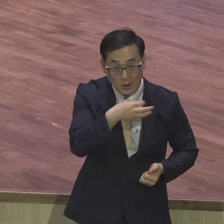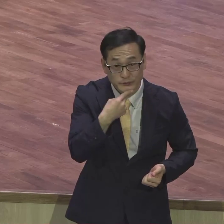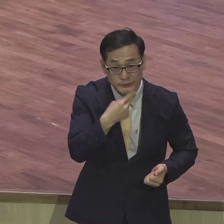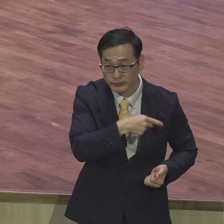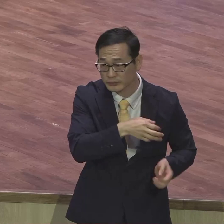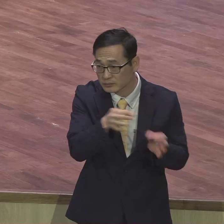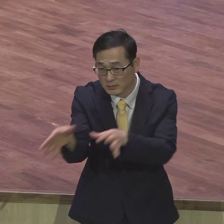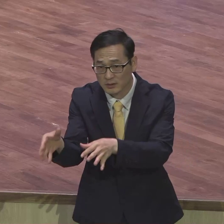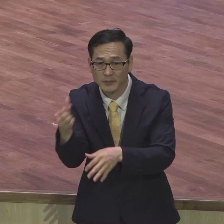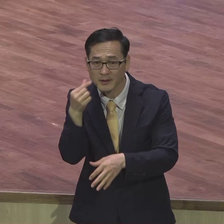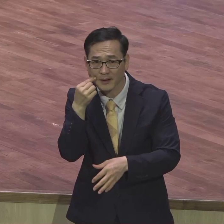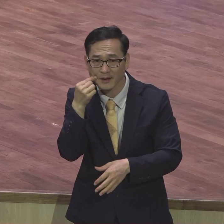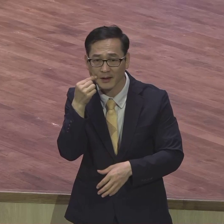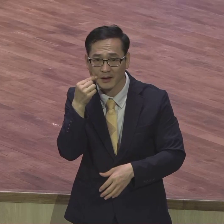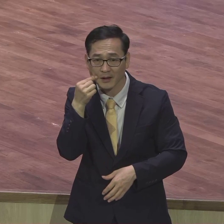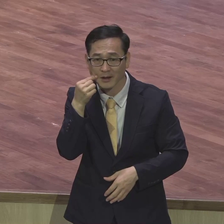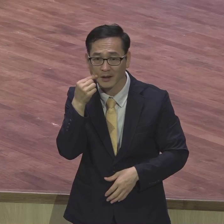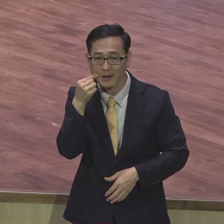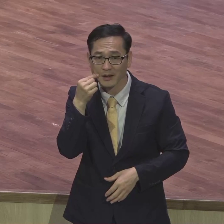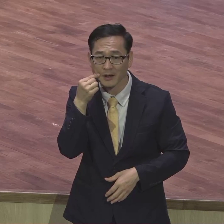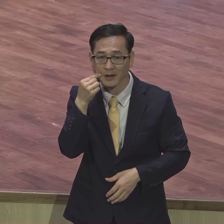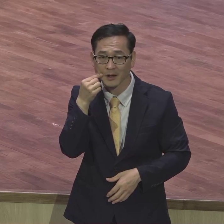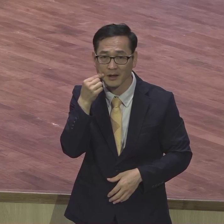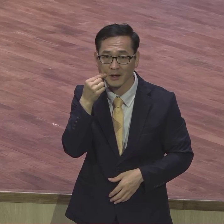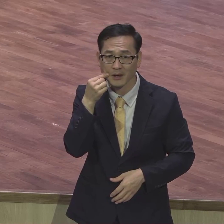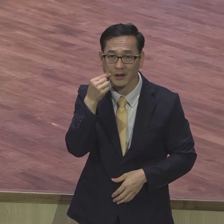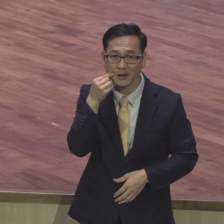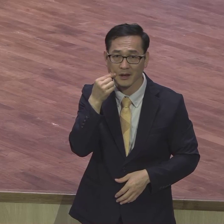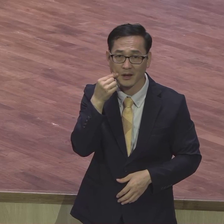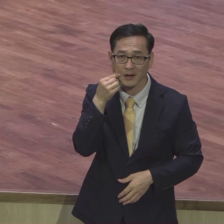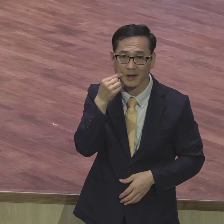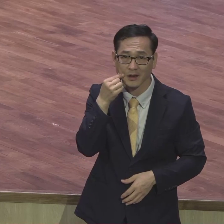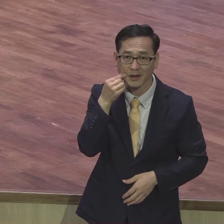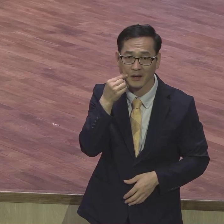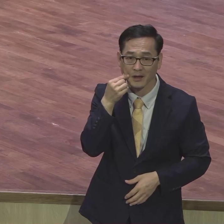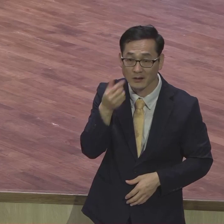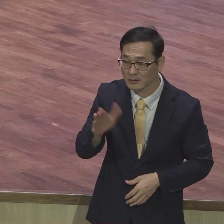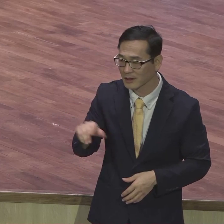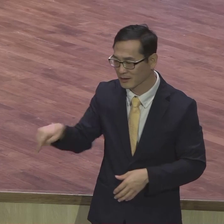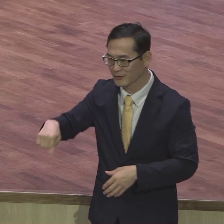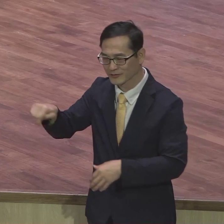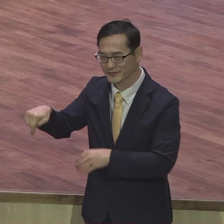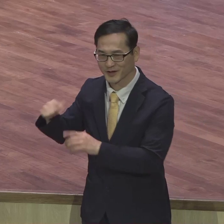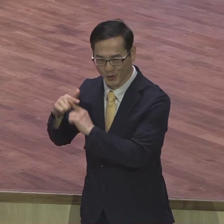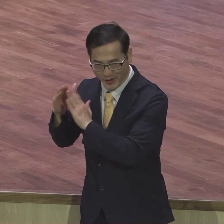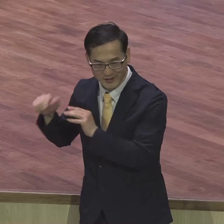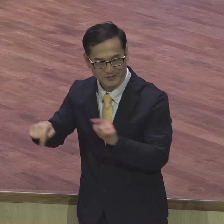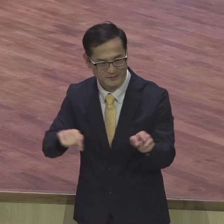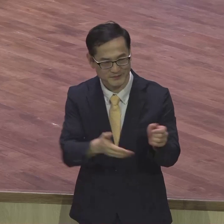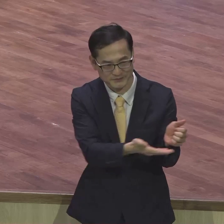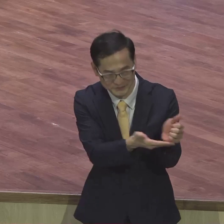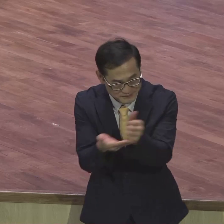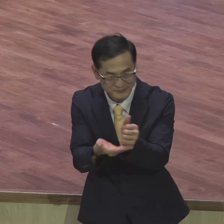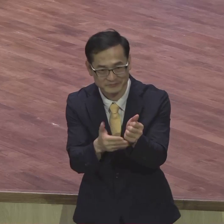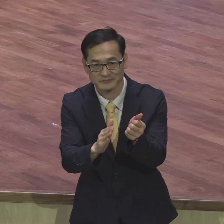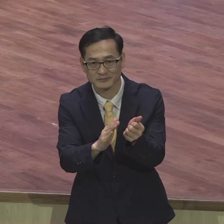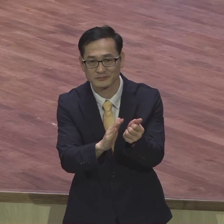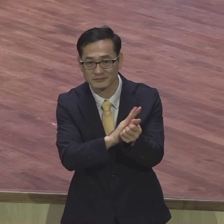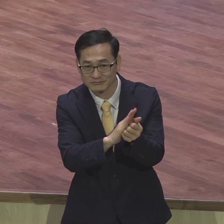우리가 대통령 치유해 줬지 국회의장 치유해 줬지 뭐 거기 비서실장 다 죽을 사람 살려놓으니까 이상